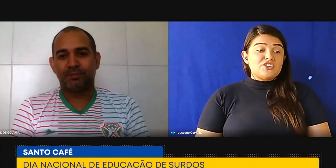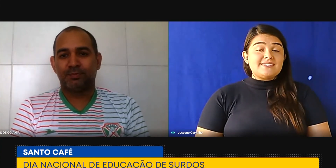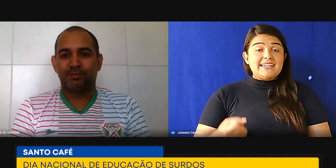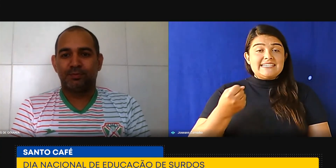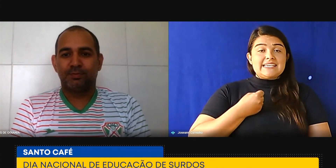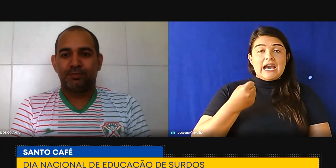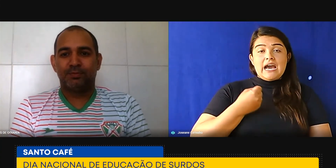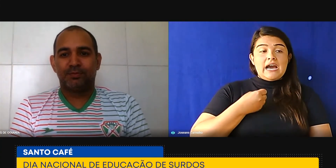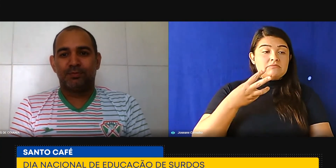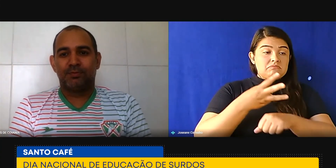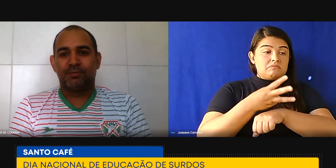socializar,